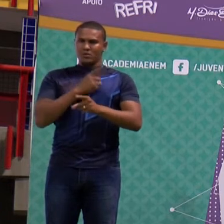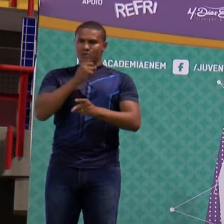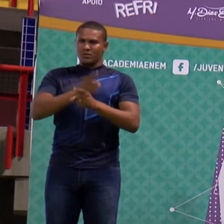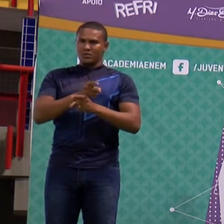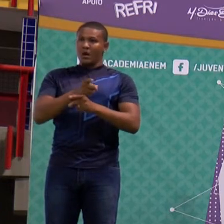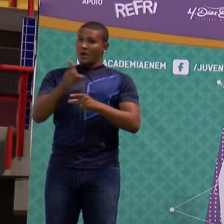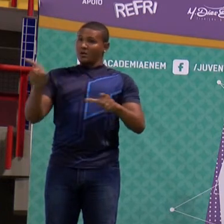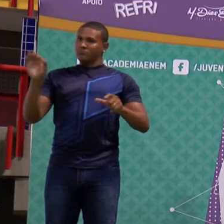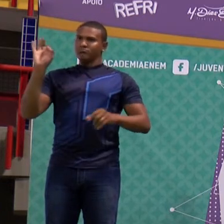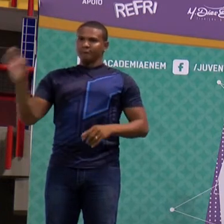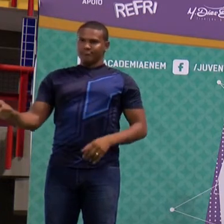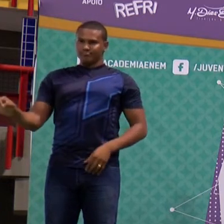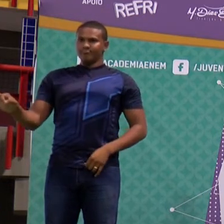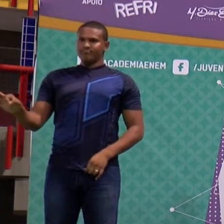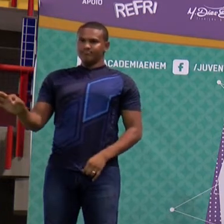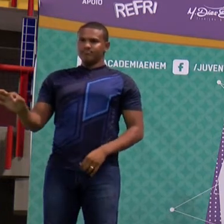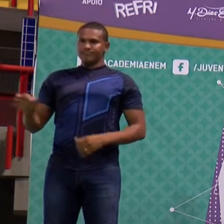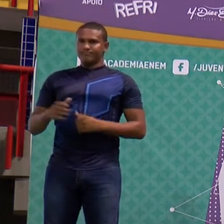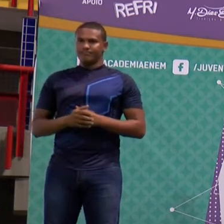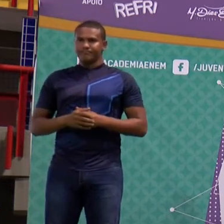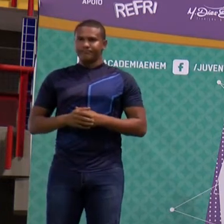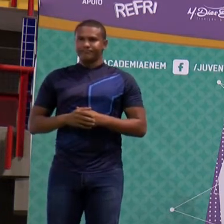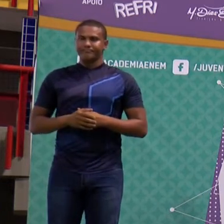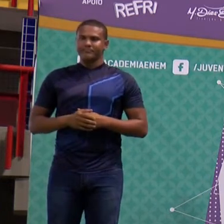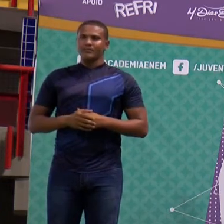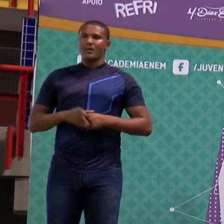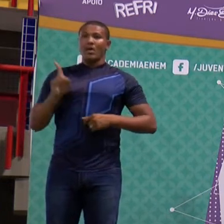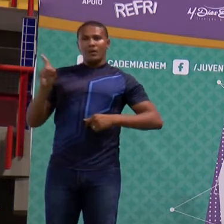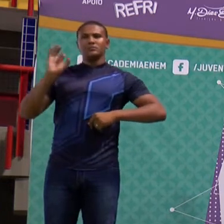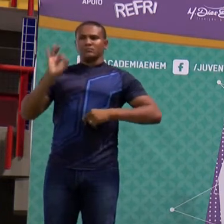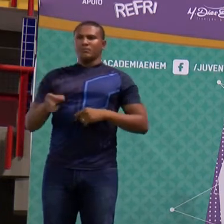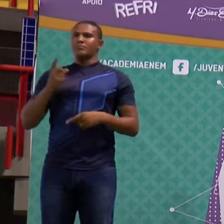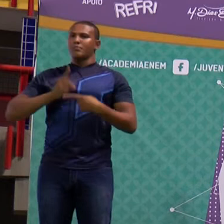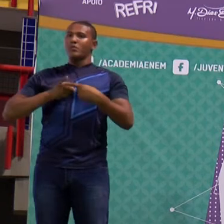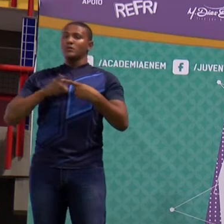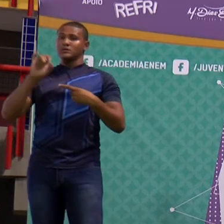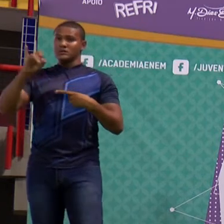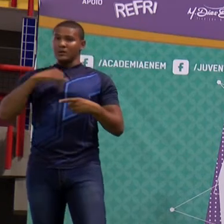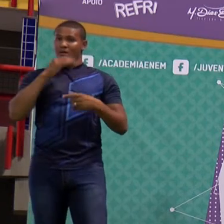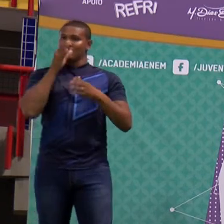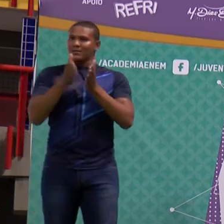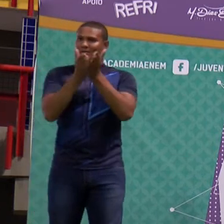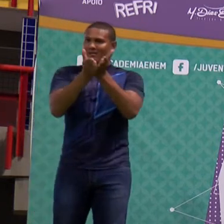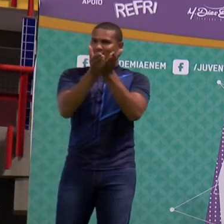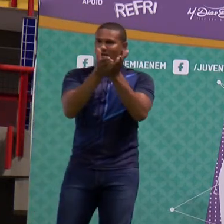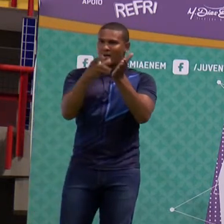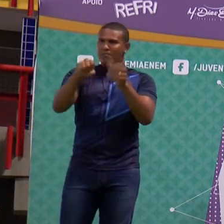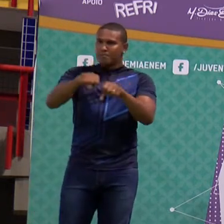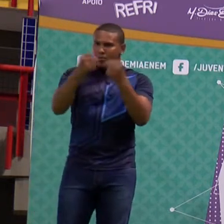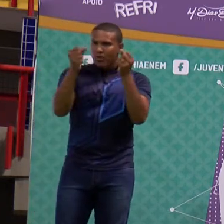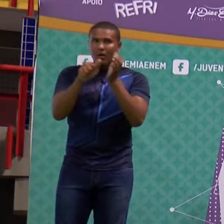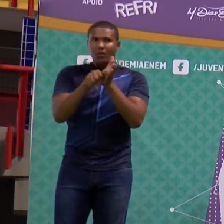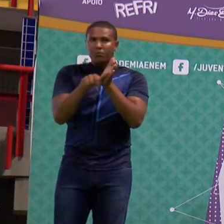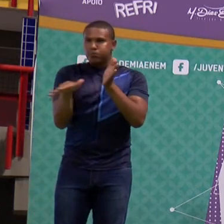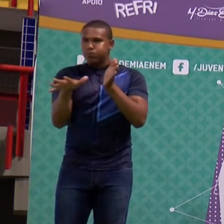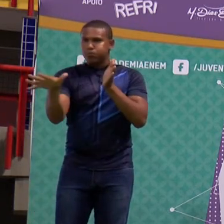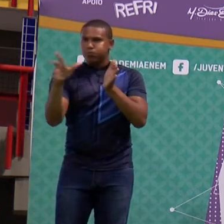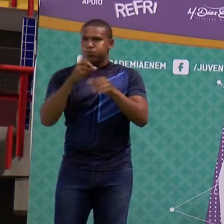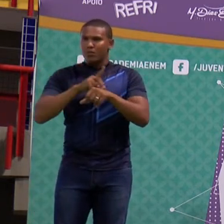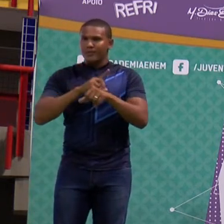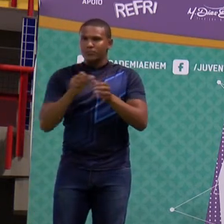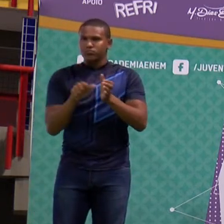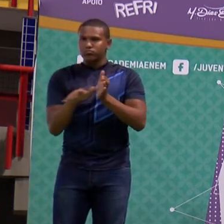correto. Por quê? Porque quando você tem um vazamento de óleo, a primeira coisa que acontece é o quê? É